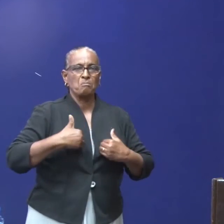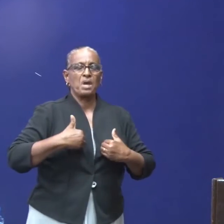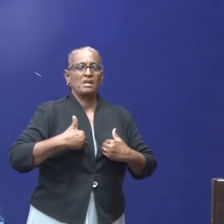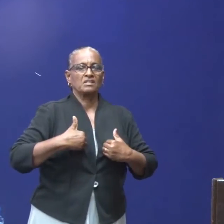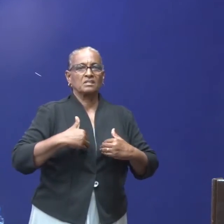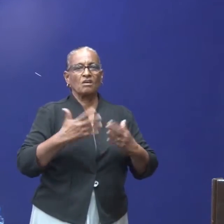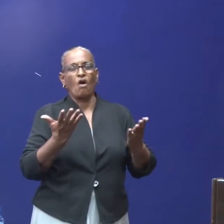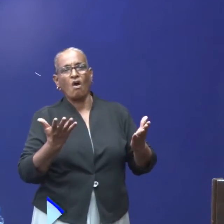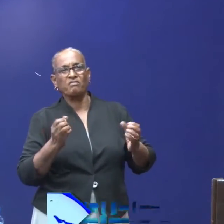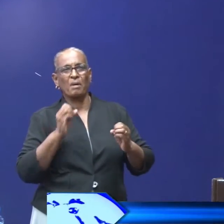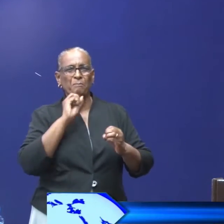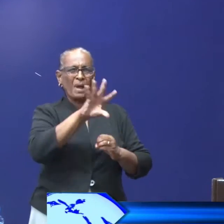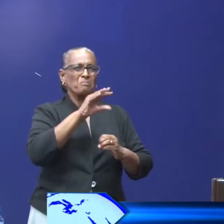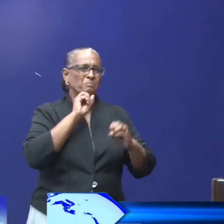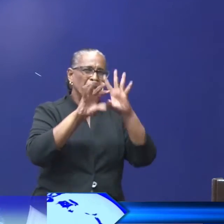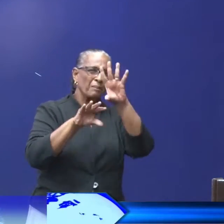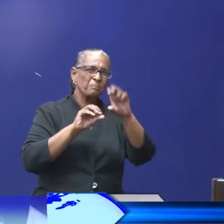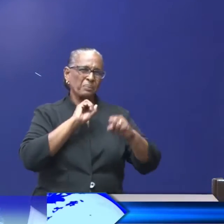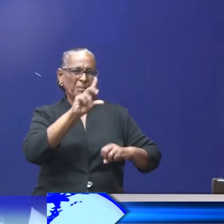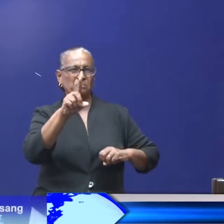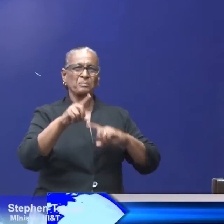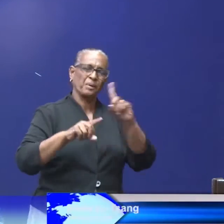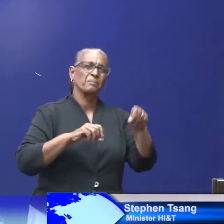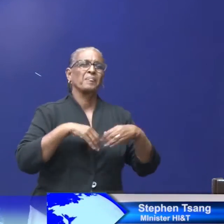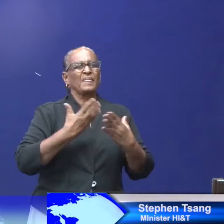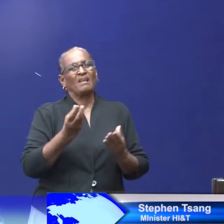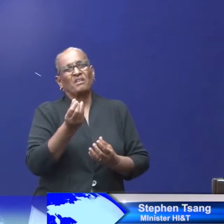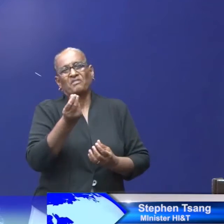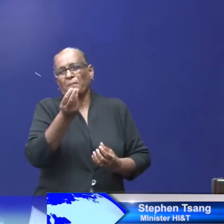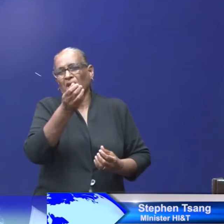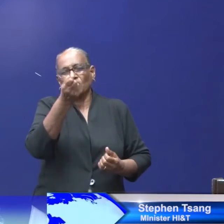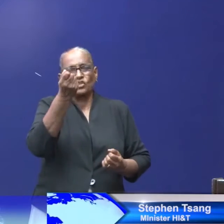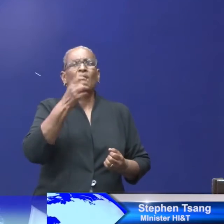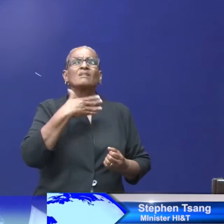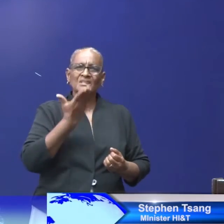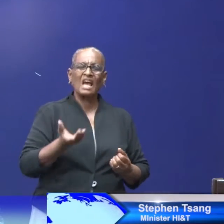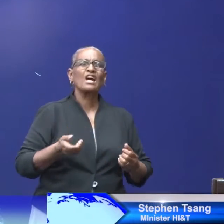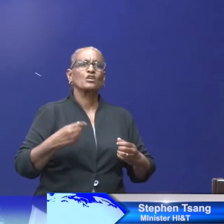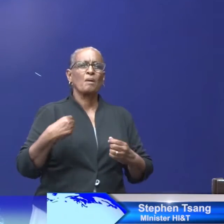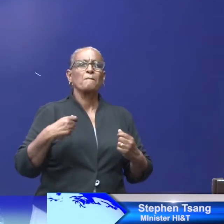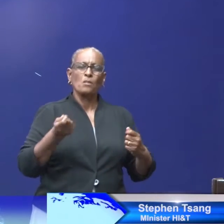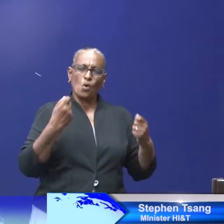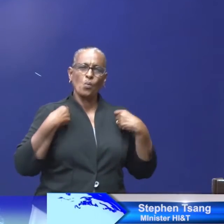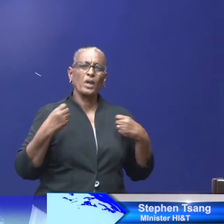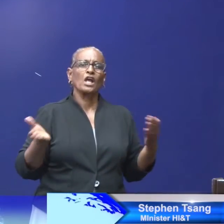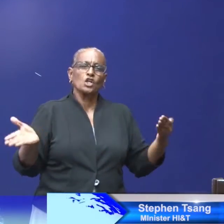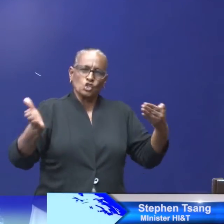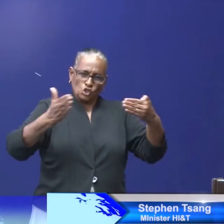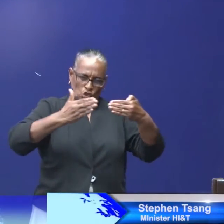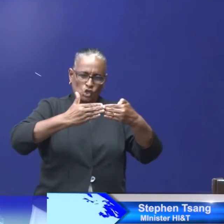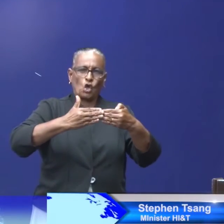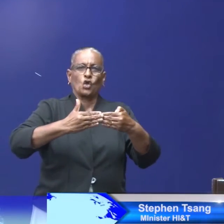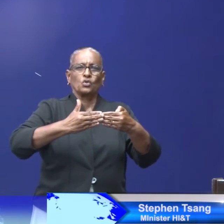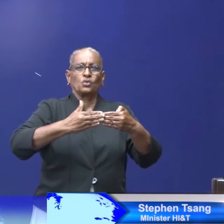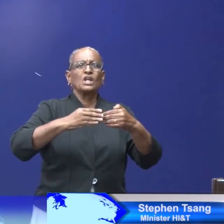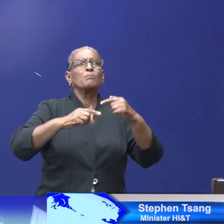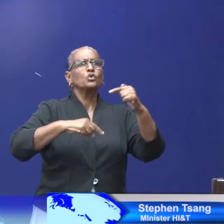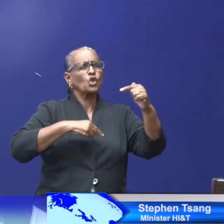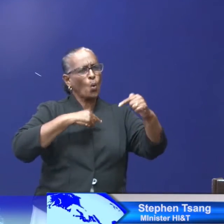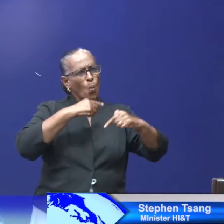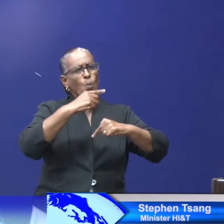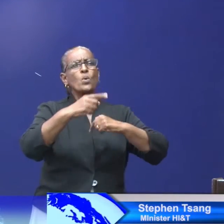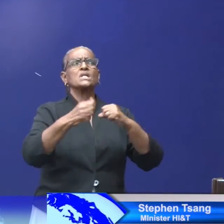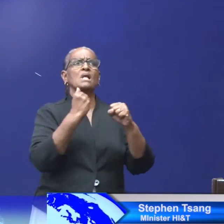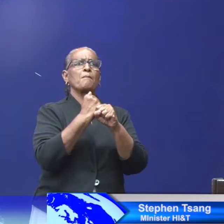Of ze worden uitgescholden vanwege de prijzen en dat maakt ook dat zij liever de deuren sluiten. Dus het is een wisselwerking. We kijken naar